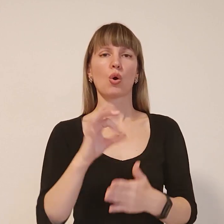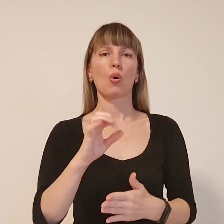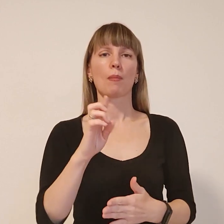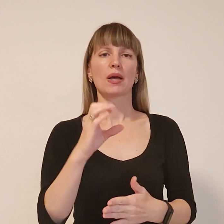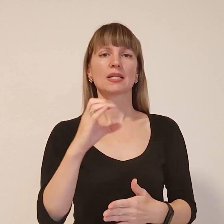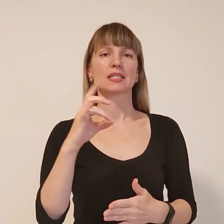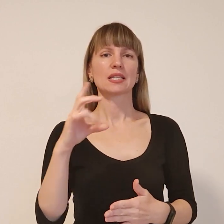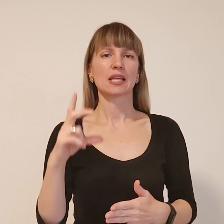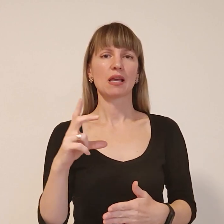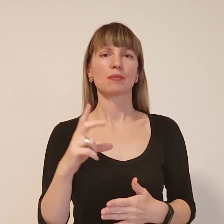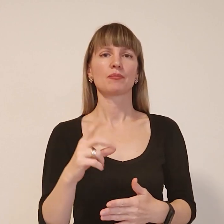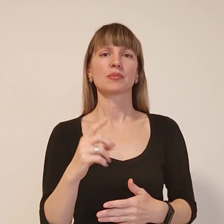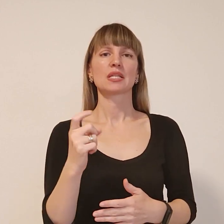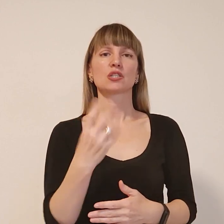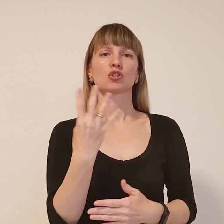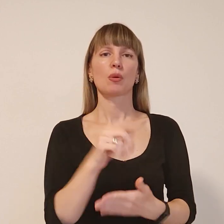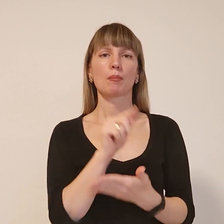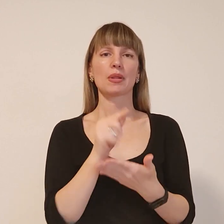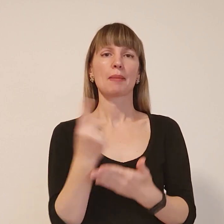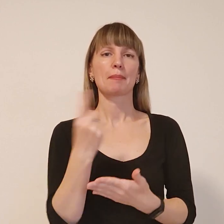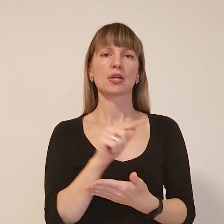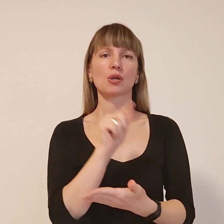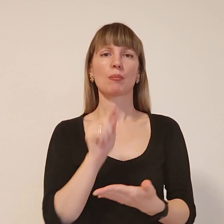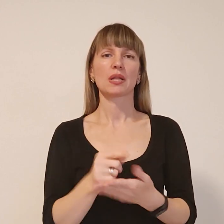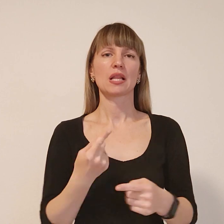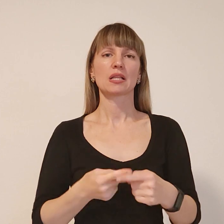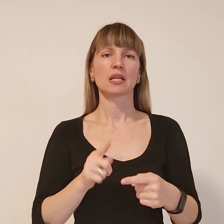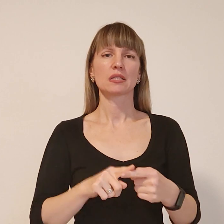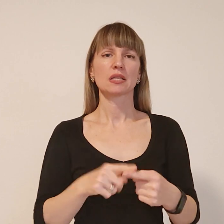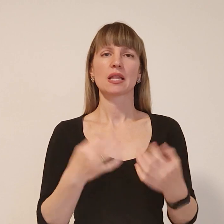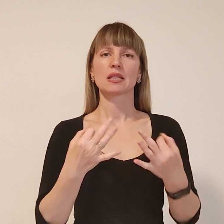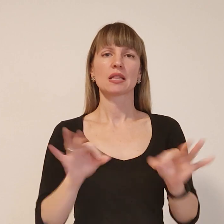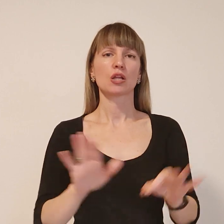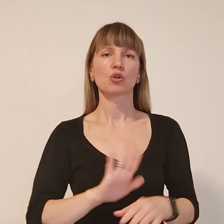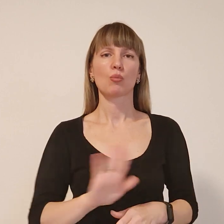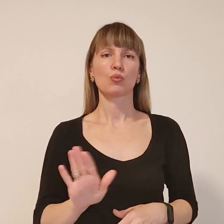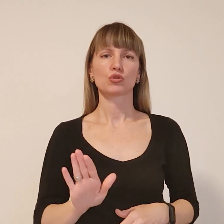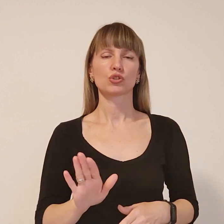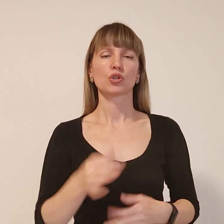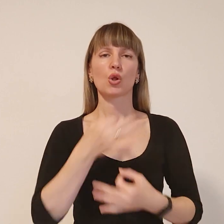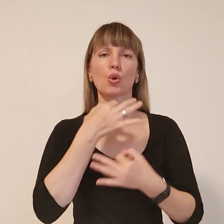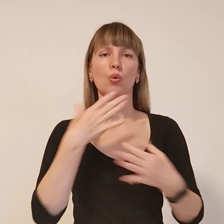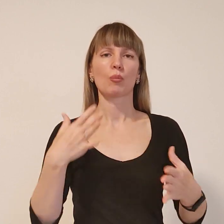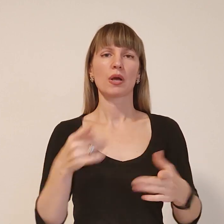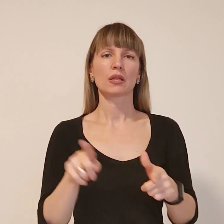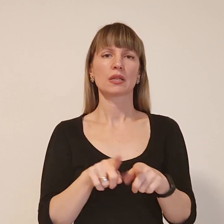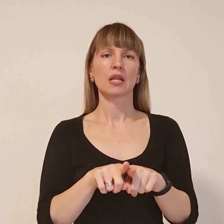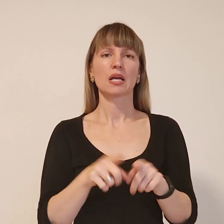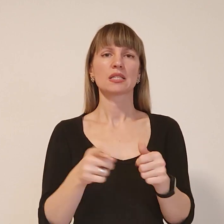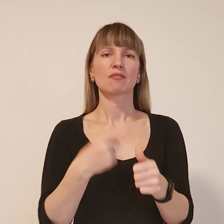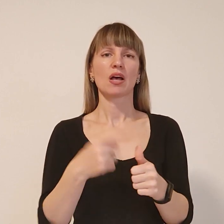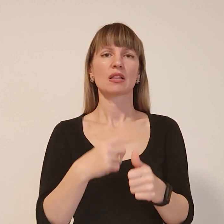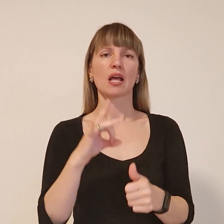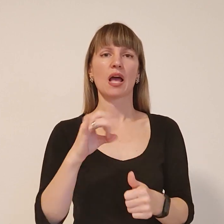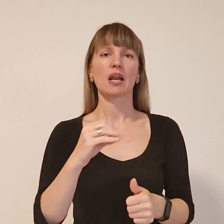З чотирьох питань. Перше питання – це недопущення будь-яких так званих референдумів або створення